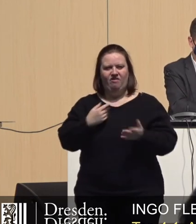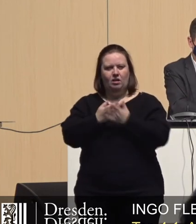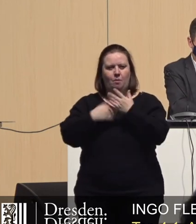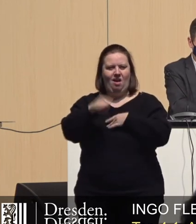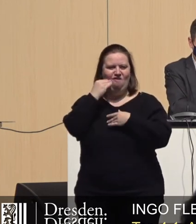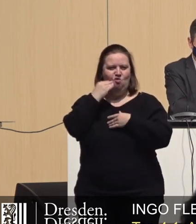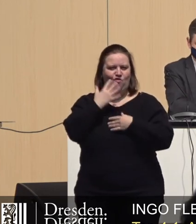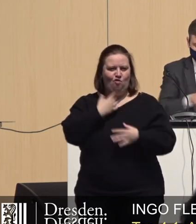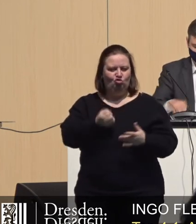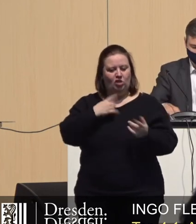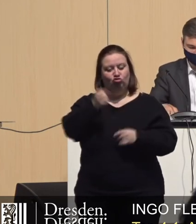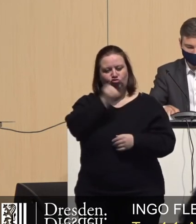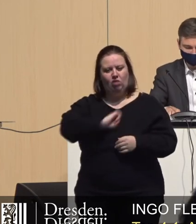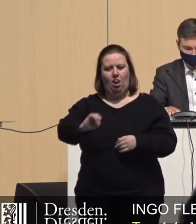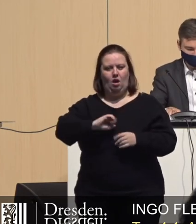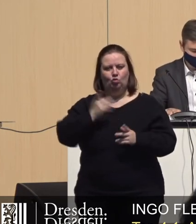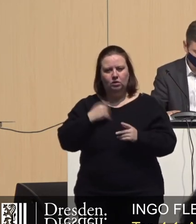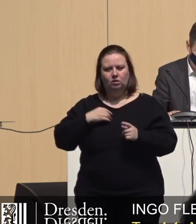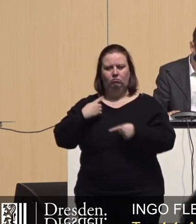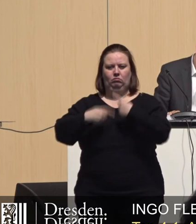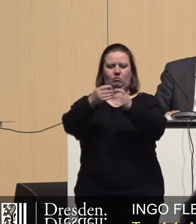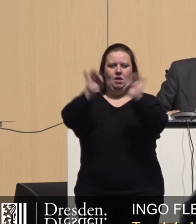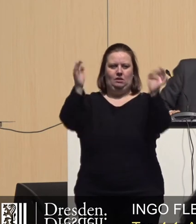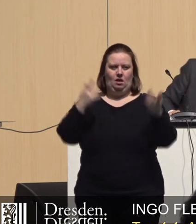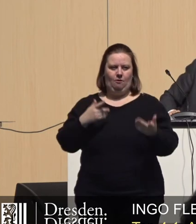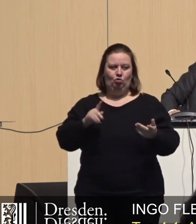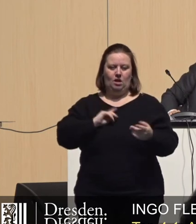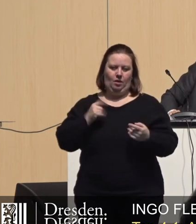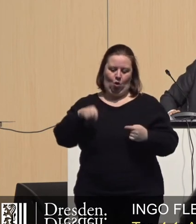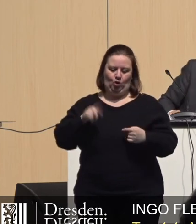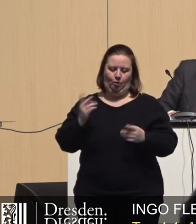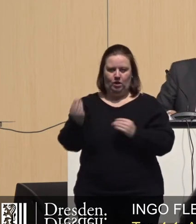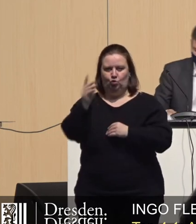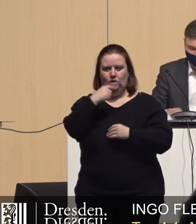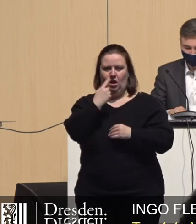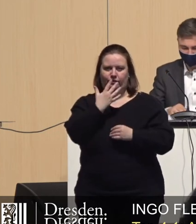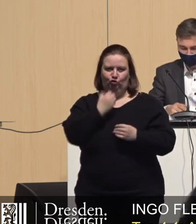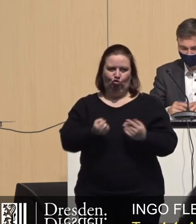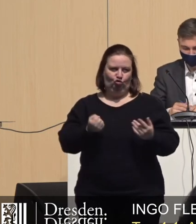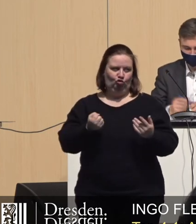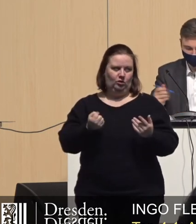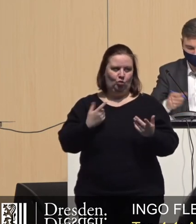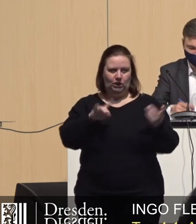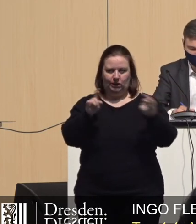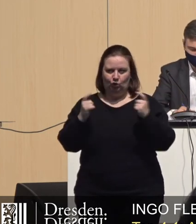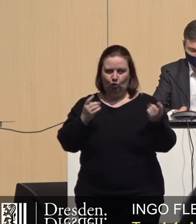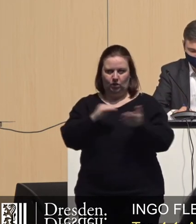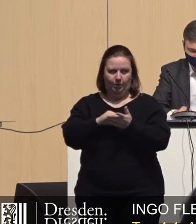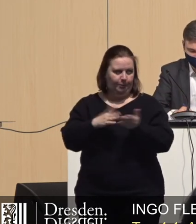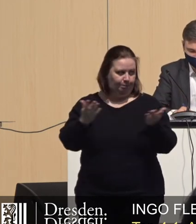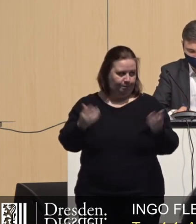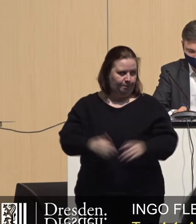Wohnungen haben wollen, dass das einfach schneller und effizienter funktioniert. Und das wollte ich eigentlich hier auch nochmal mit in die Diskussion geben.